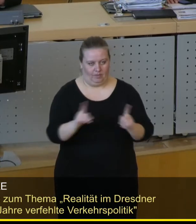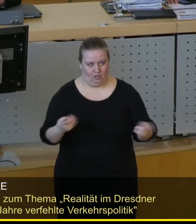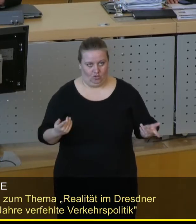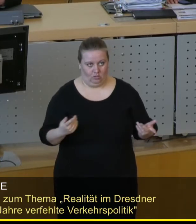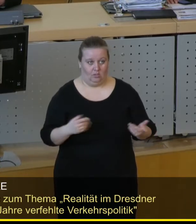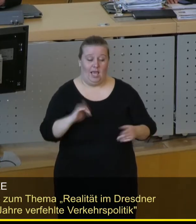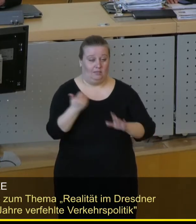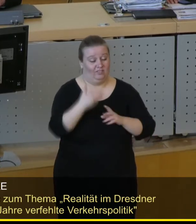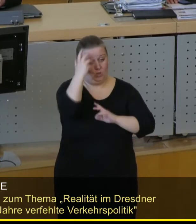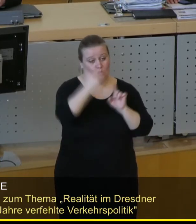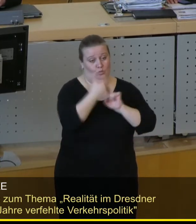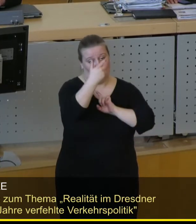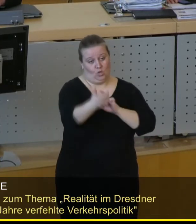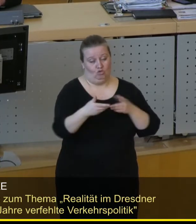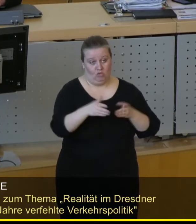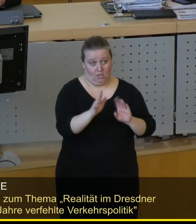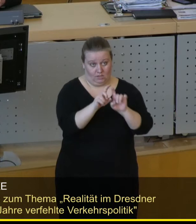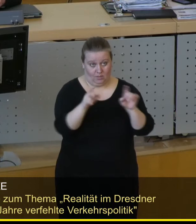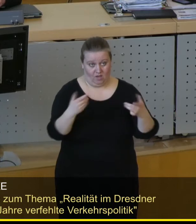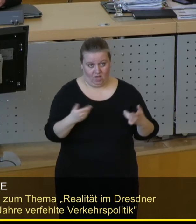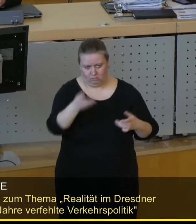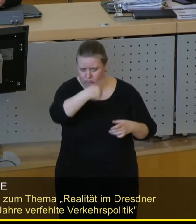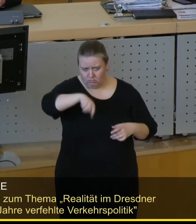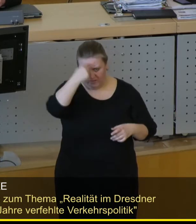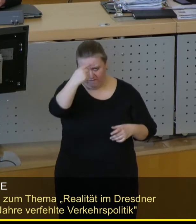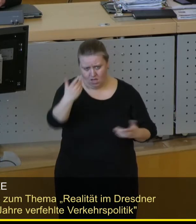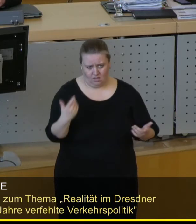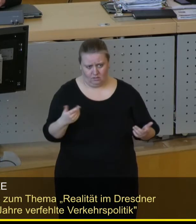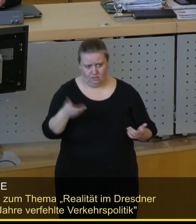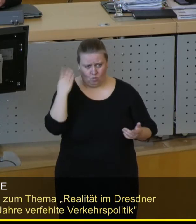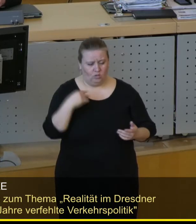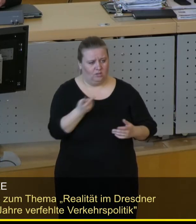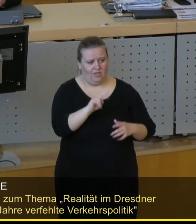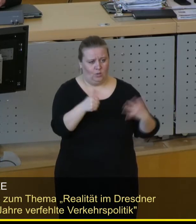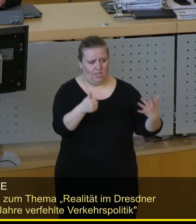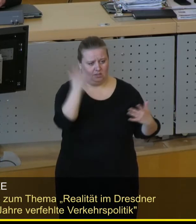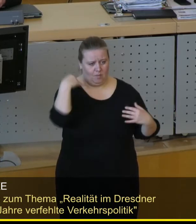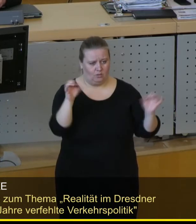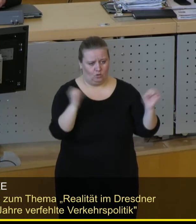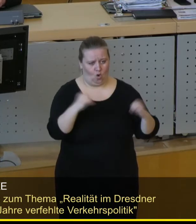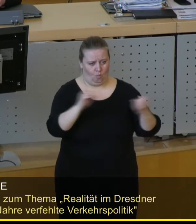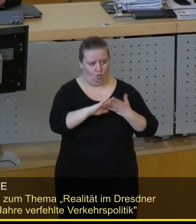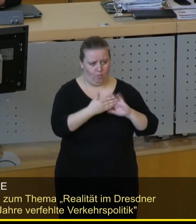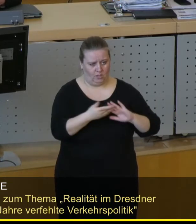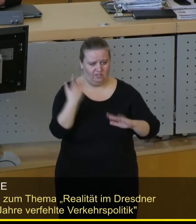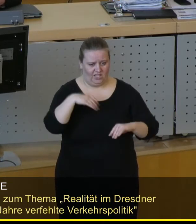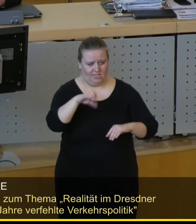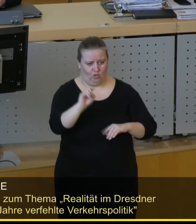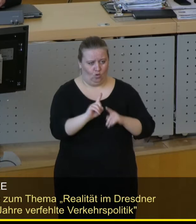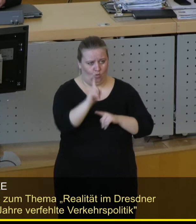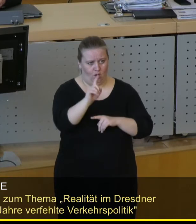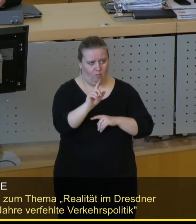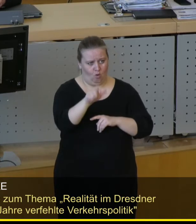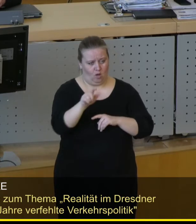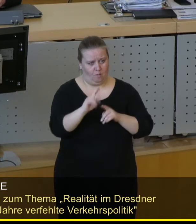Erst mal zur Königsbrücker Straße. Die Geschichte müssen Sie sich schon von Anfang an erzählen. 2006 gab es eine Kompromissvariante, die die CDU-Oberbürgermeisterin